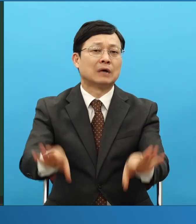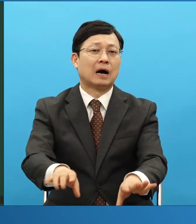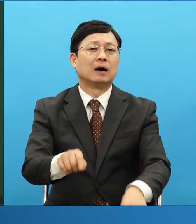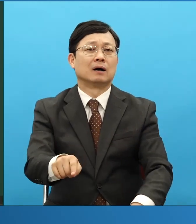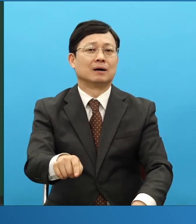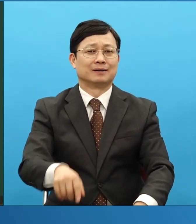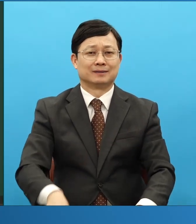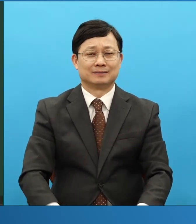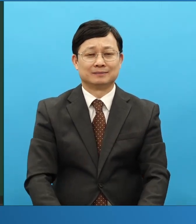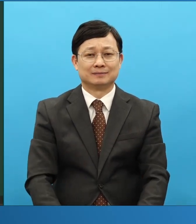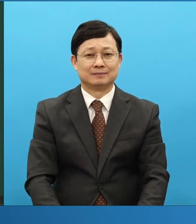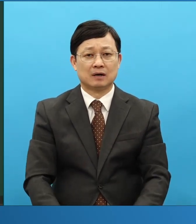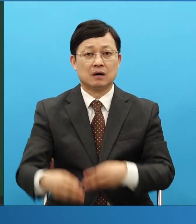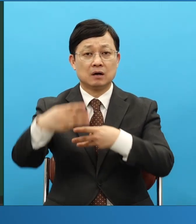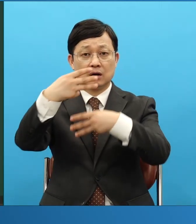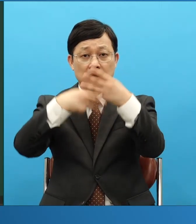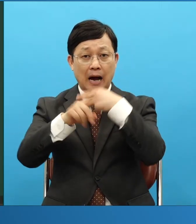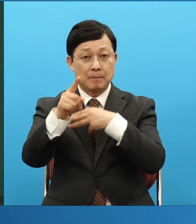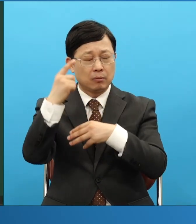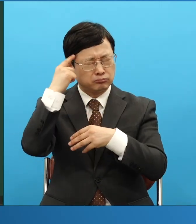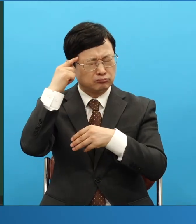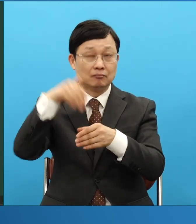램닛 때는 한 번 딱 확인 된 거잖아 이게 영웅이거든요